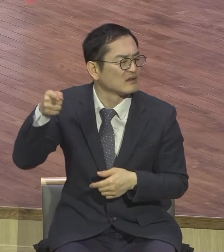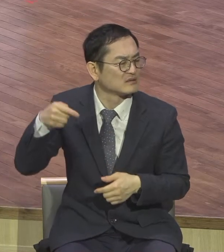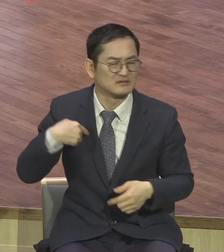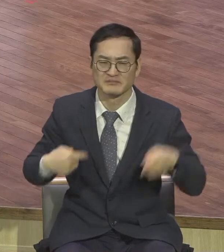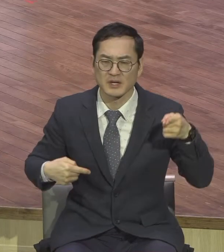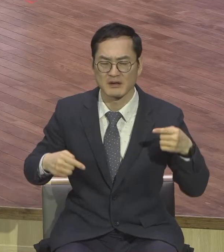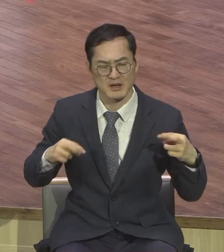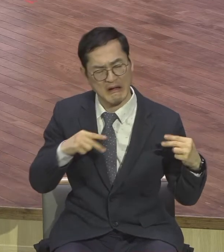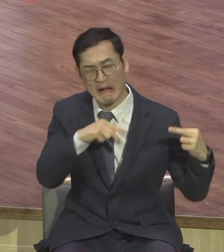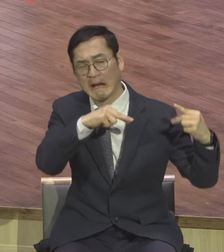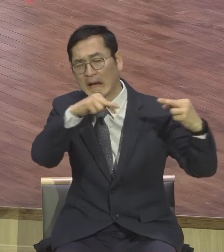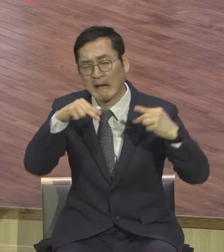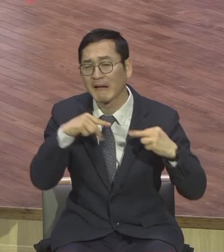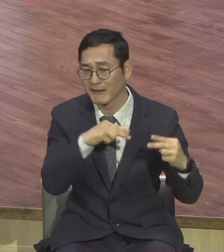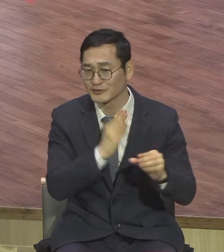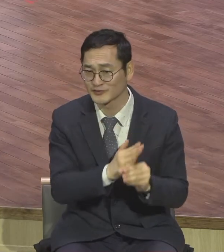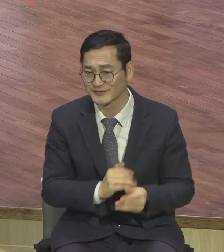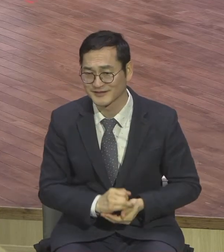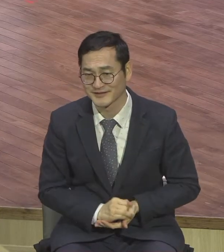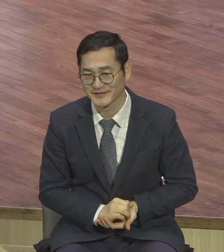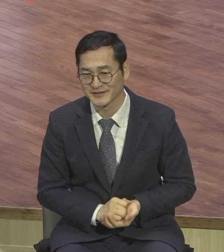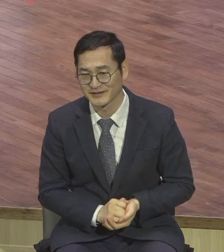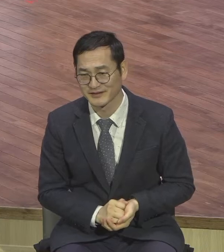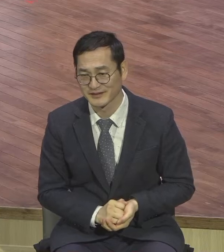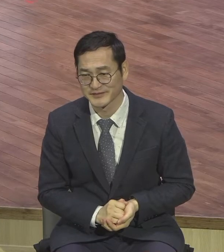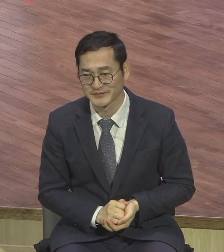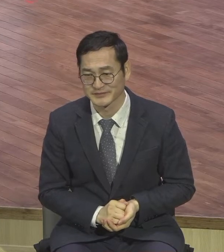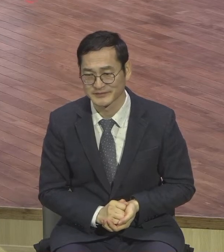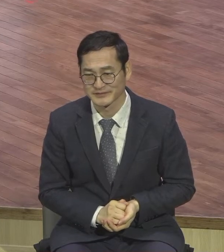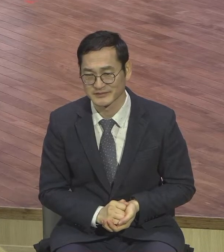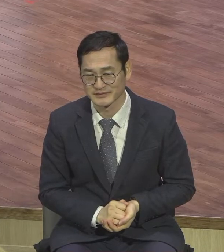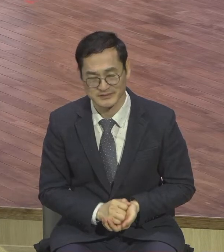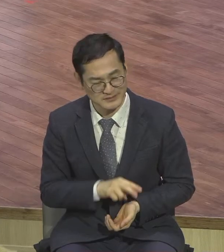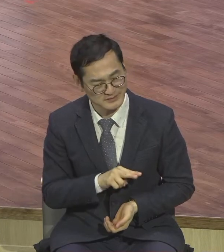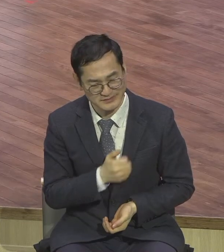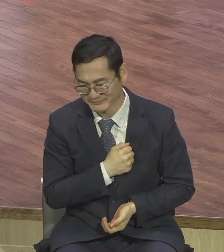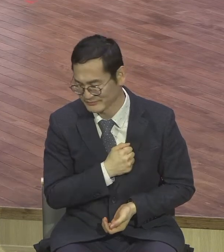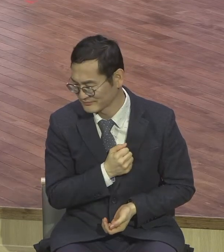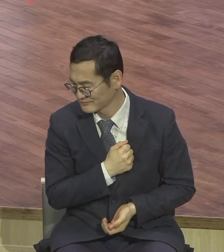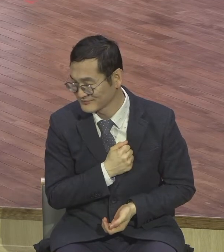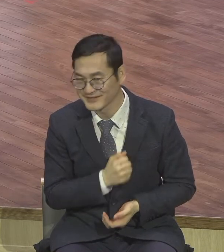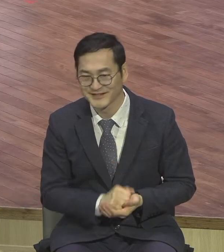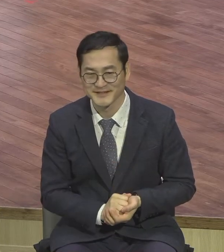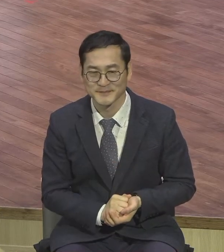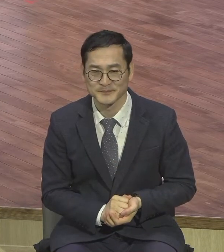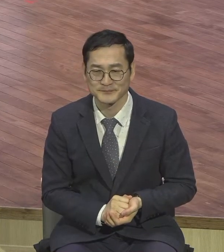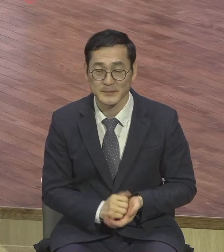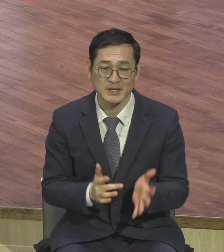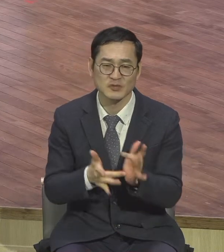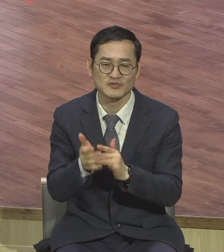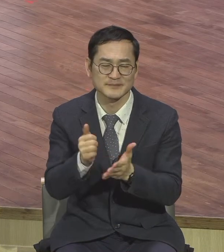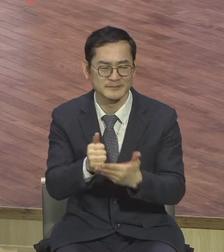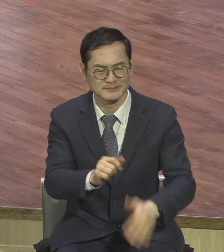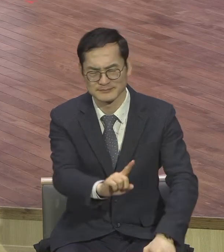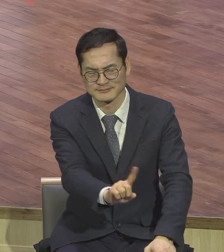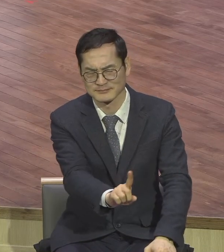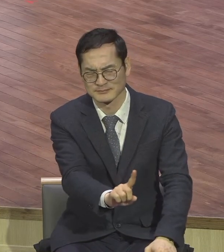누가 제일 높은 데 앉냐 이 관심이에요 지금 그런데 예수님은 이런 제자들의 세상적